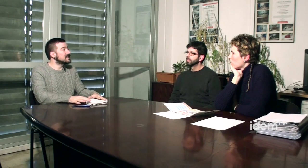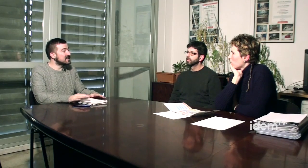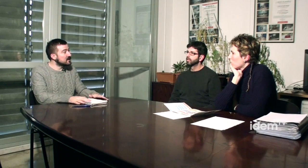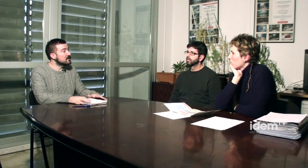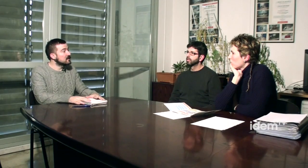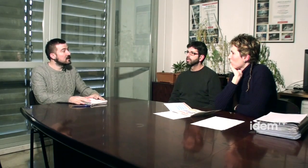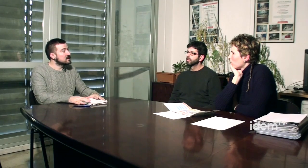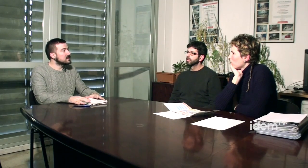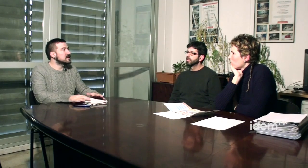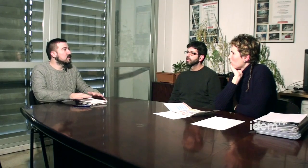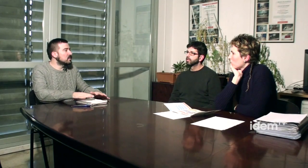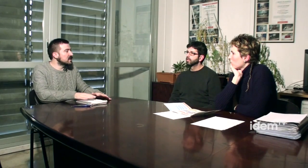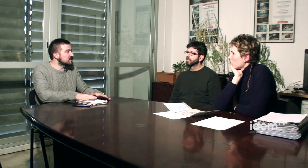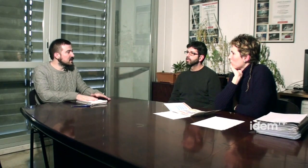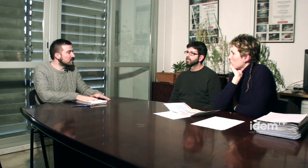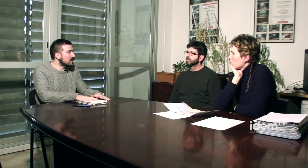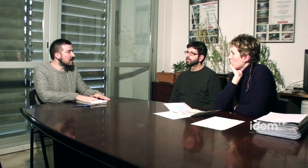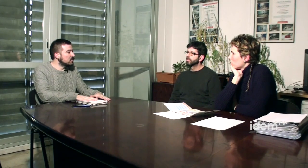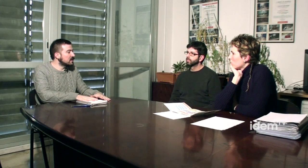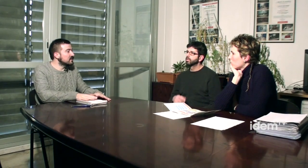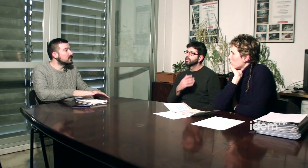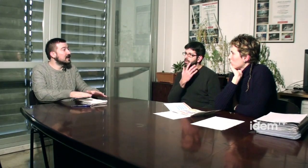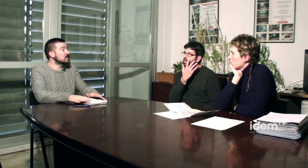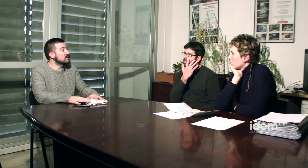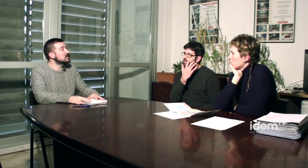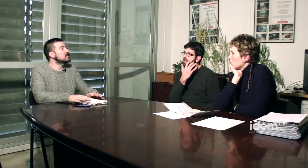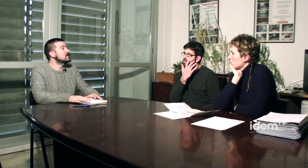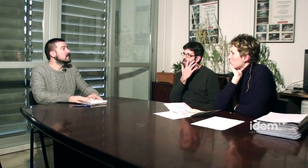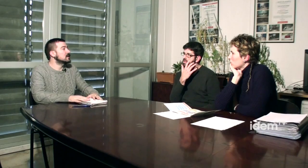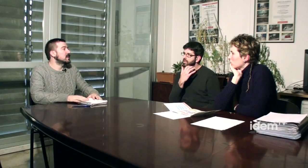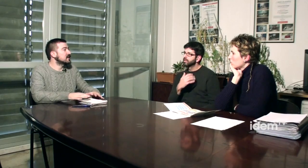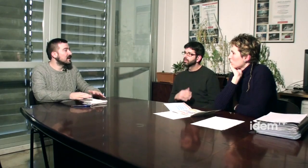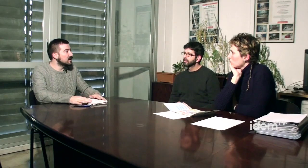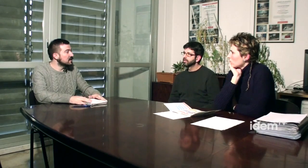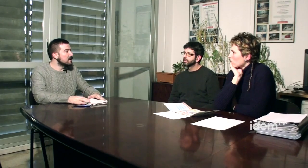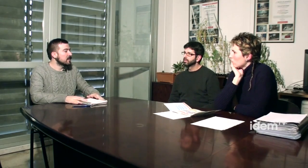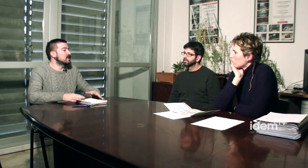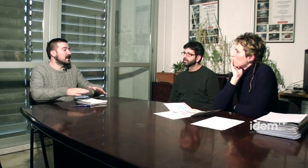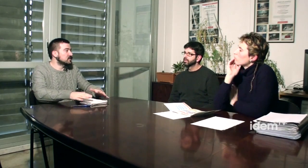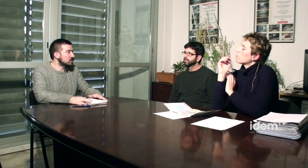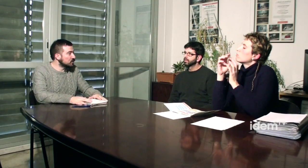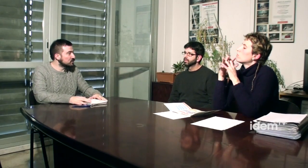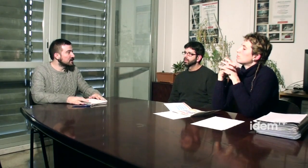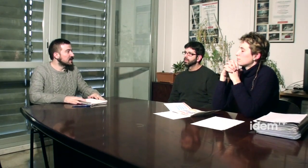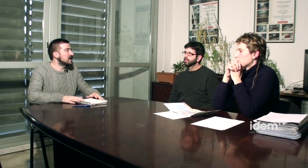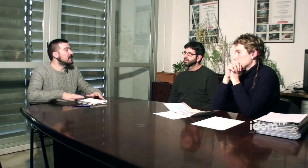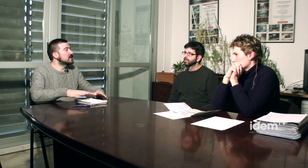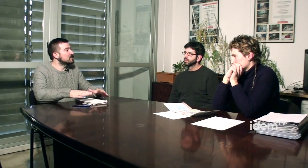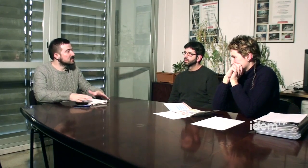LGTB és a si en algun moment has vist alguna dificultat o no i a partir d'aquí la creació d'un grup sord del Casal Lambda com